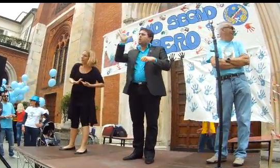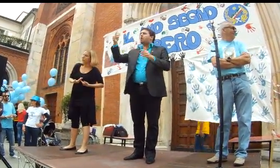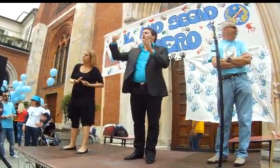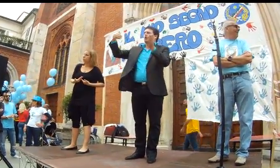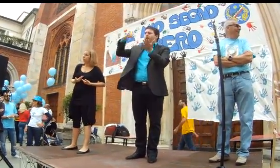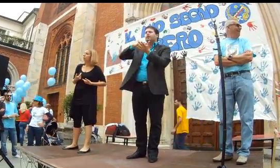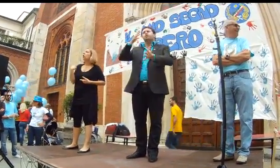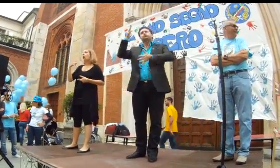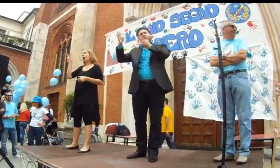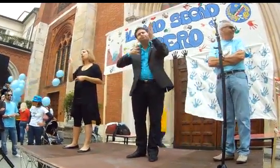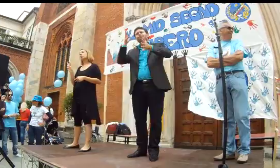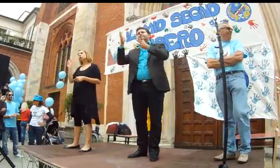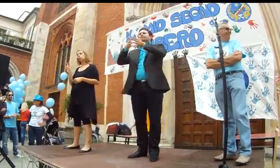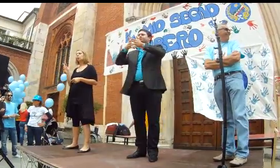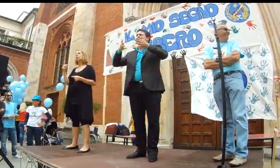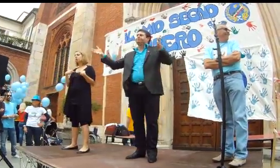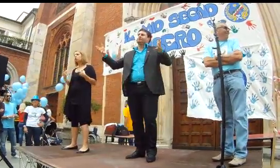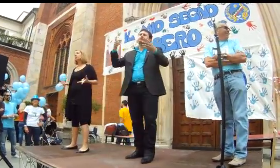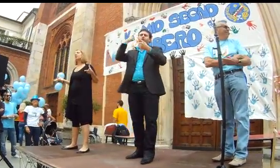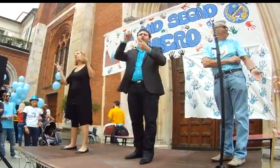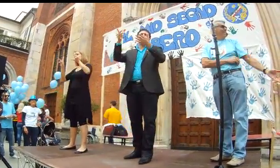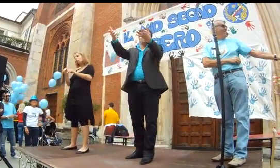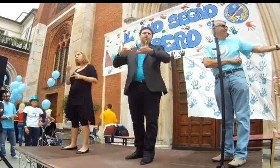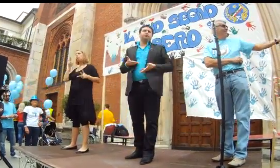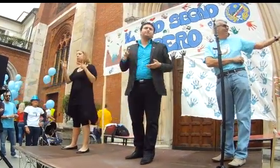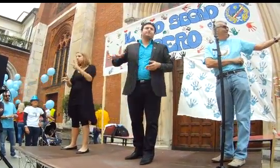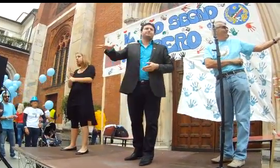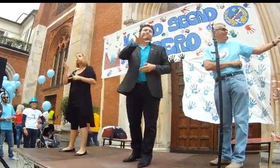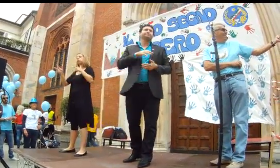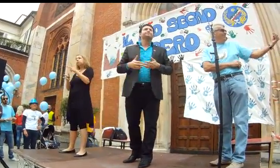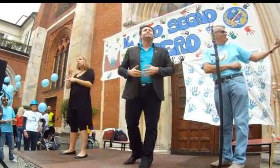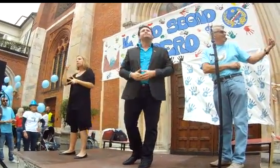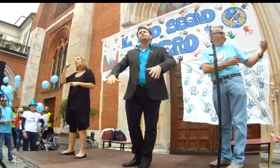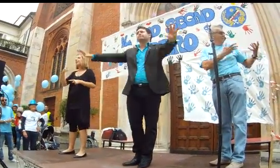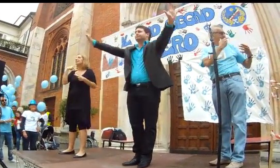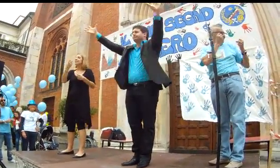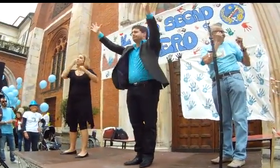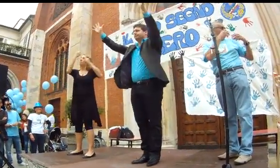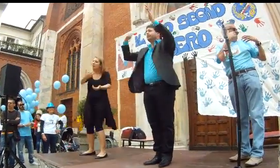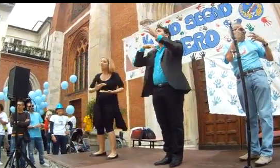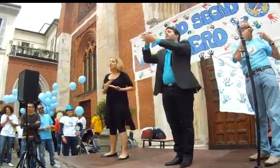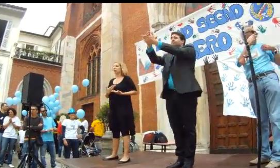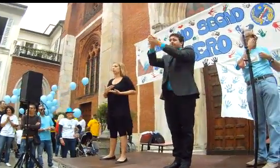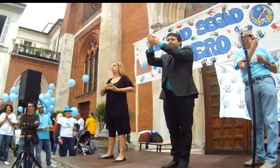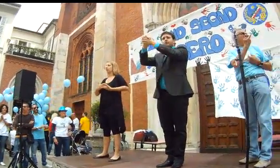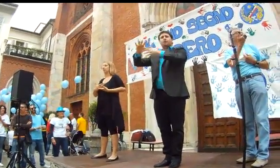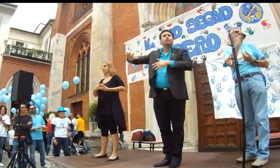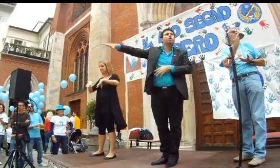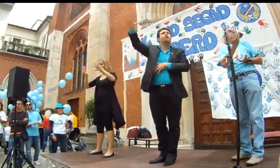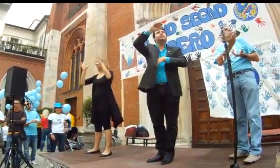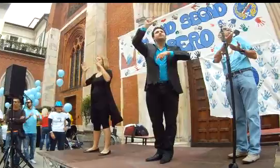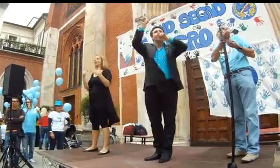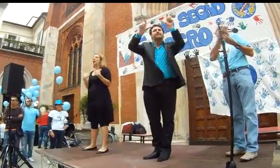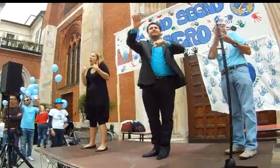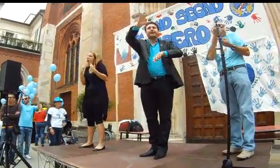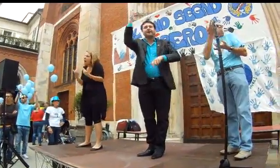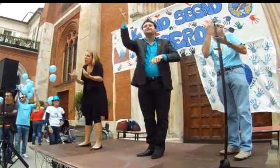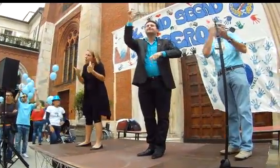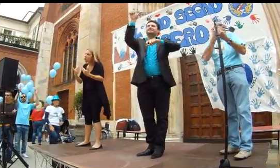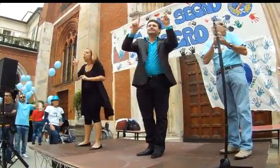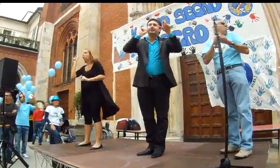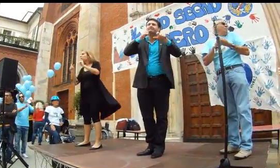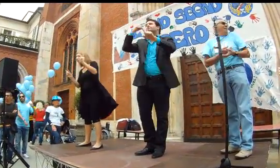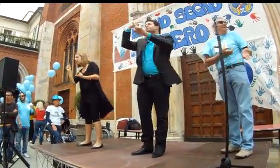storia E dunque noi dobbiamo ospitarli e dargli il benvenuto Di nuovo lo farò per dargli il